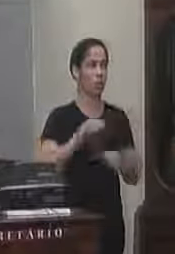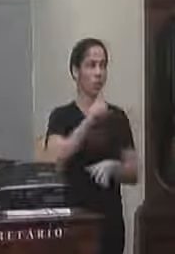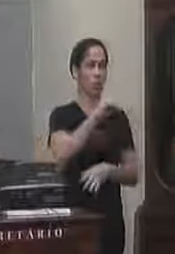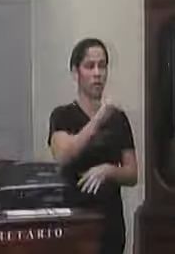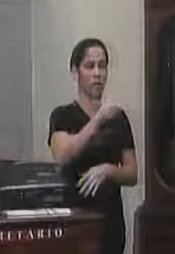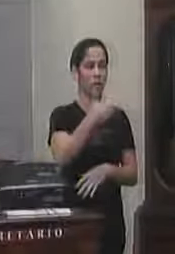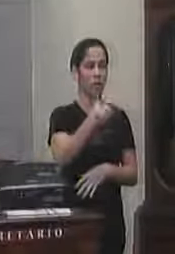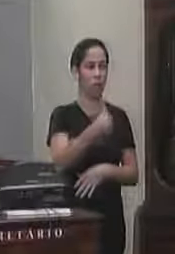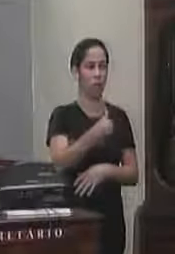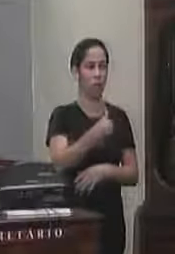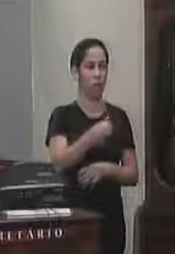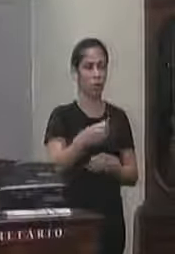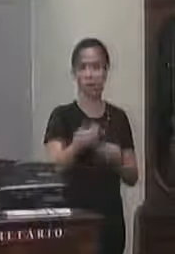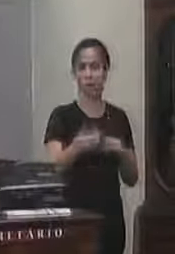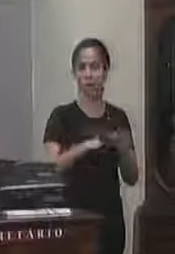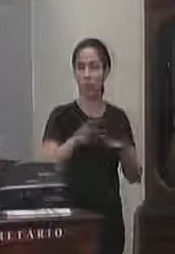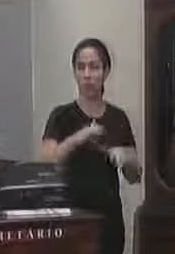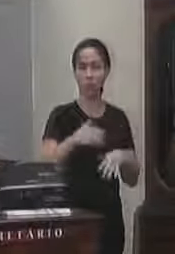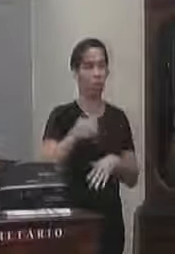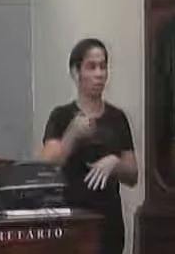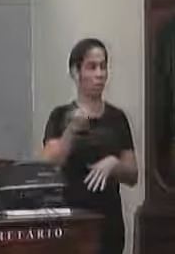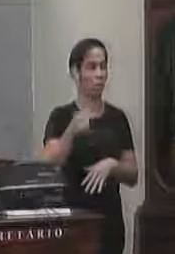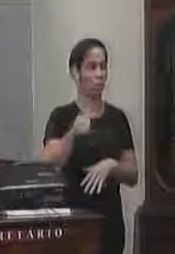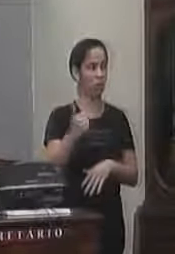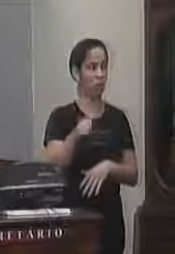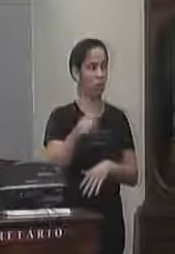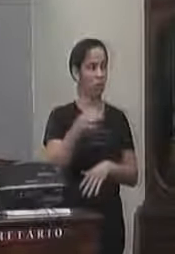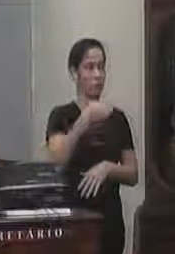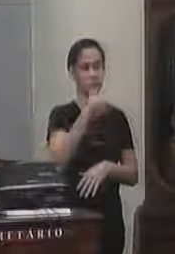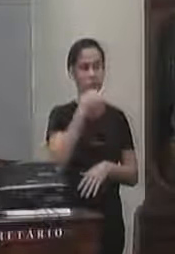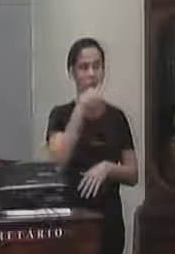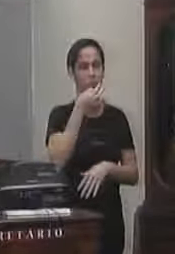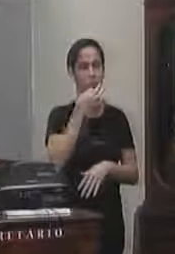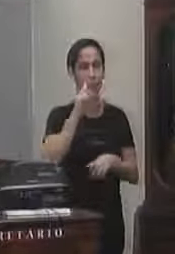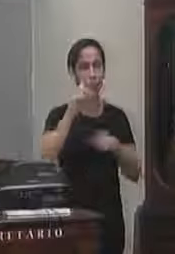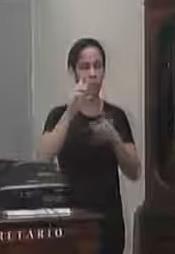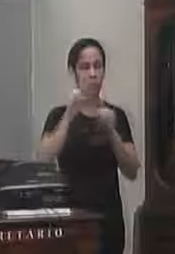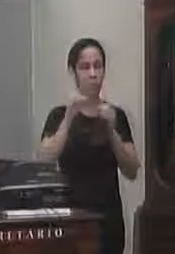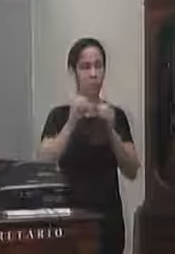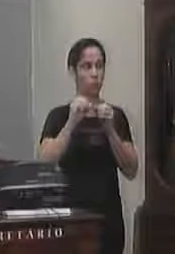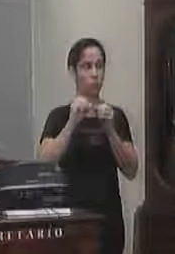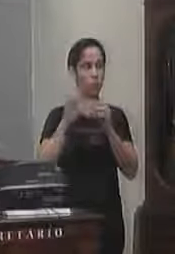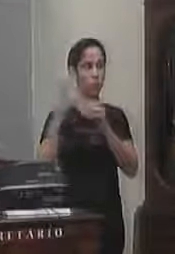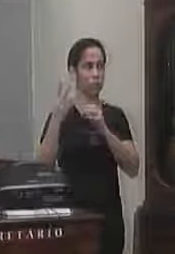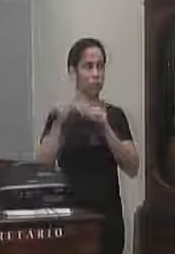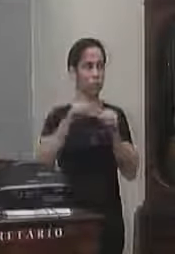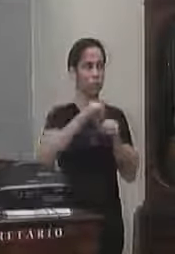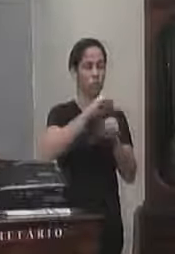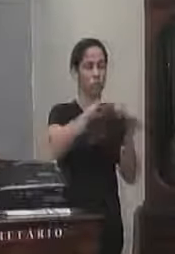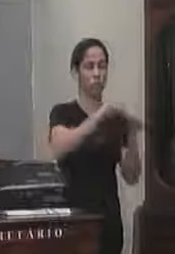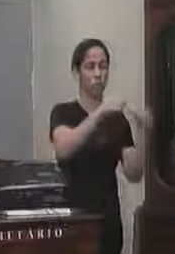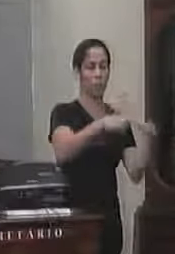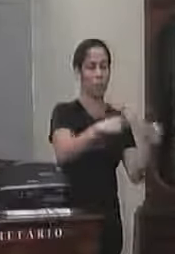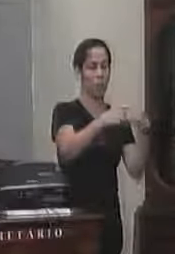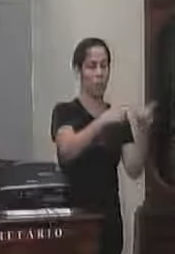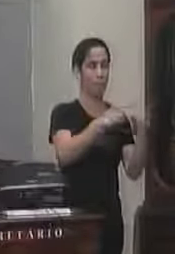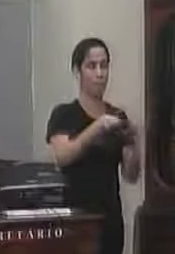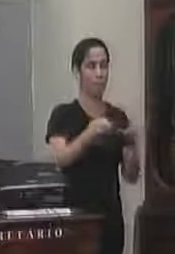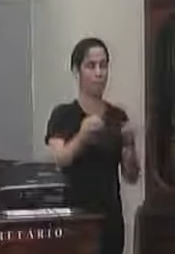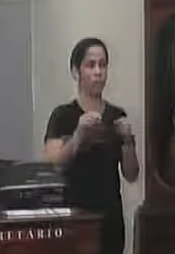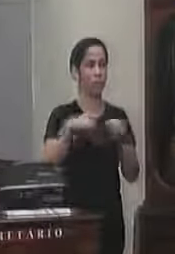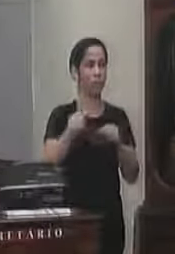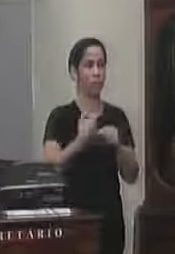dia 16 até o dia 11 desculpe de setembro fazendo todo esse transporte e aí nós vamos